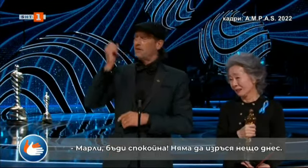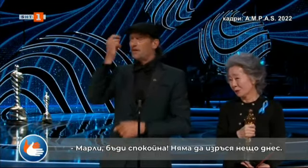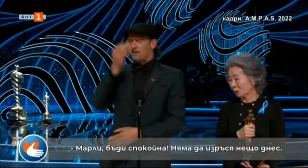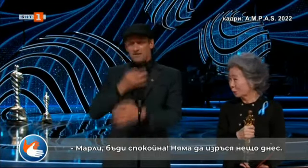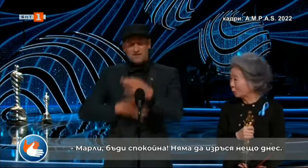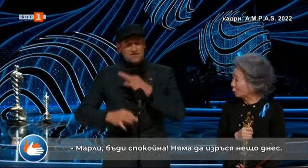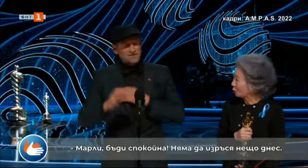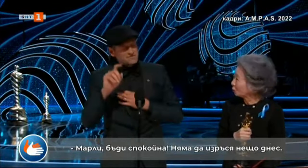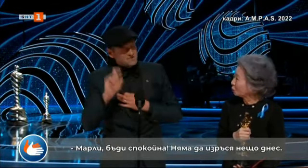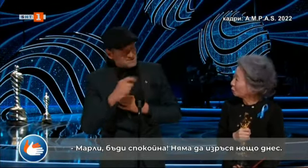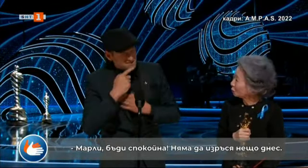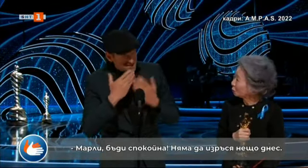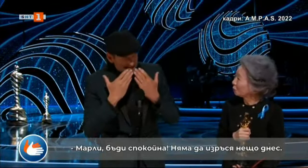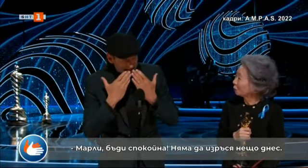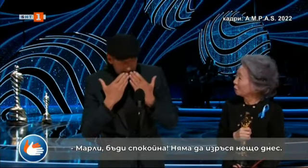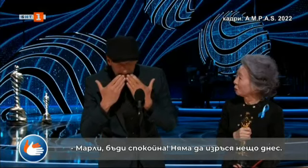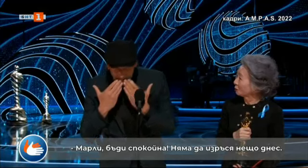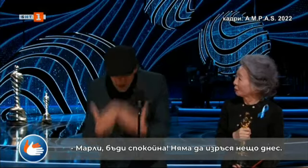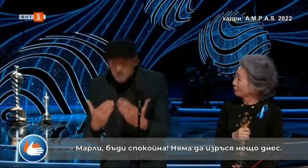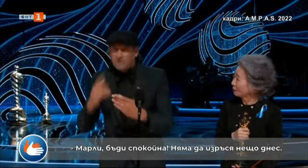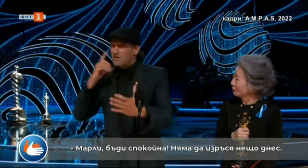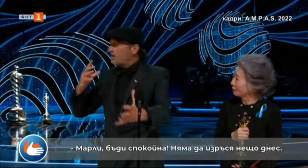Така че Марли, бъди спокойна, няма да изреся нещо днес.